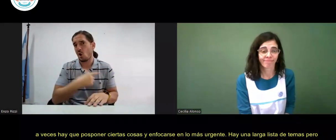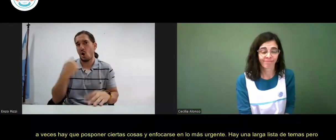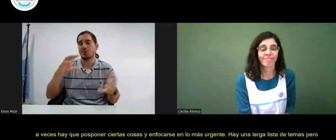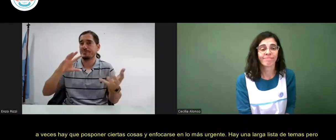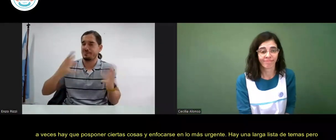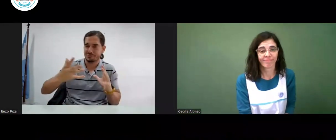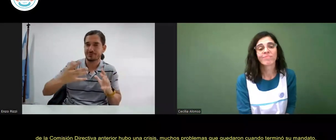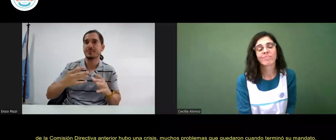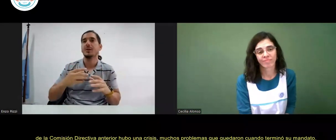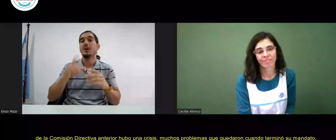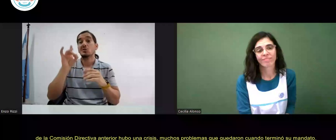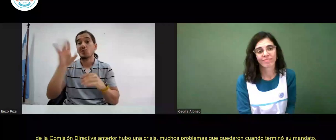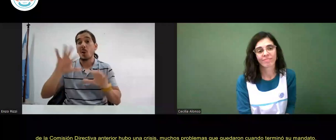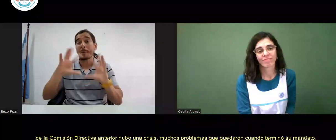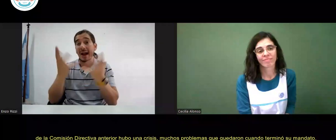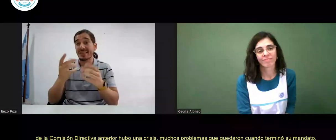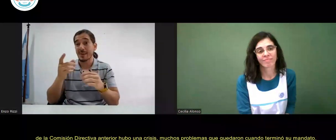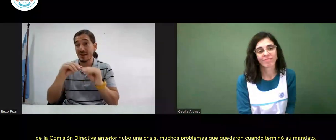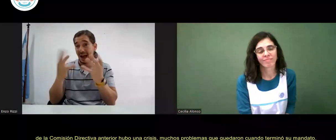justo tuvimos la pandemia.